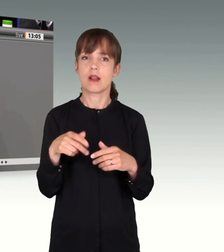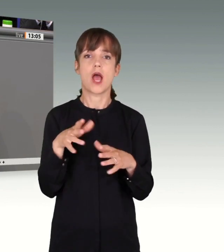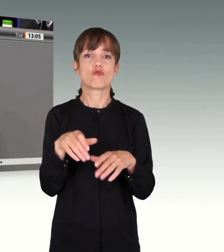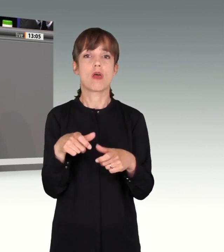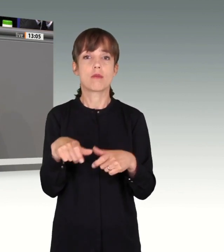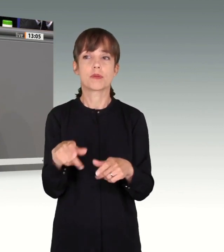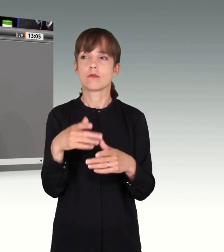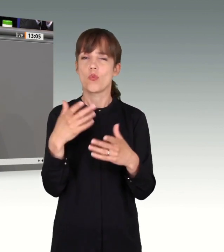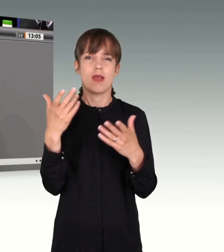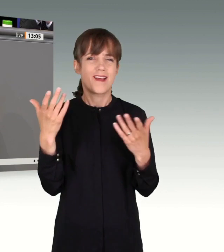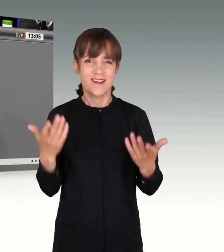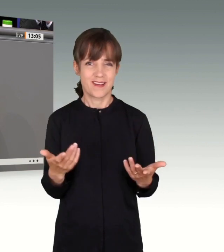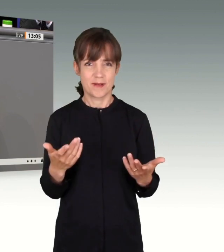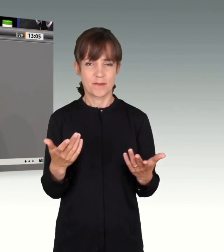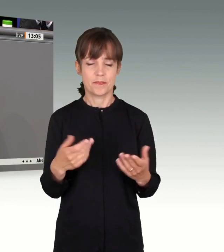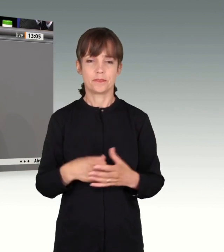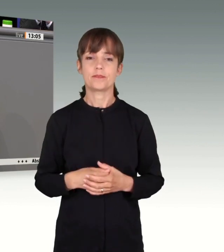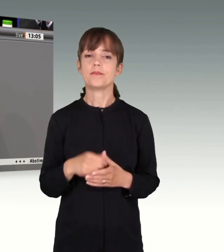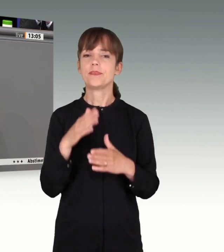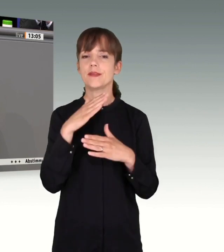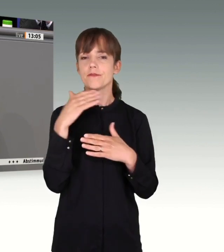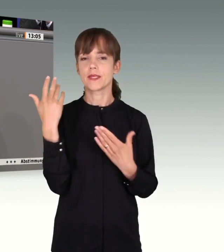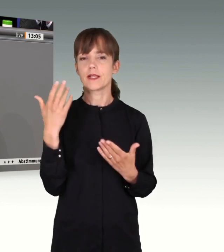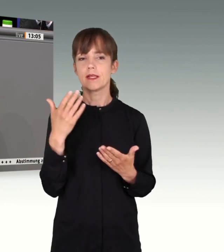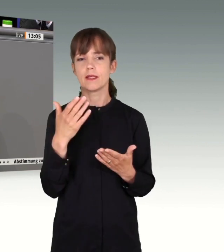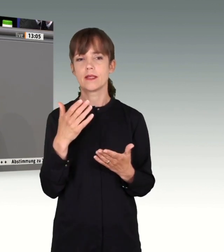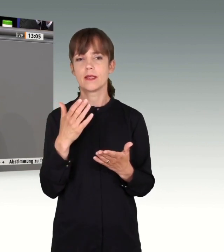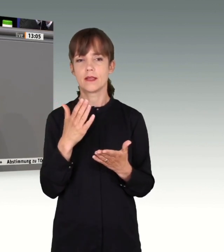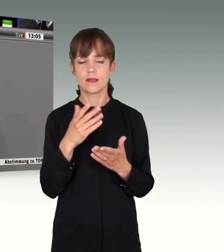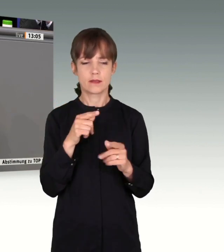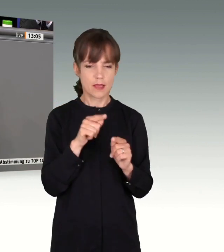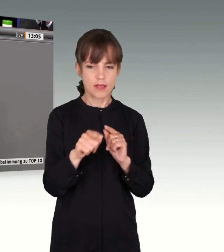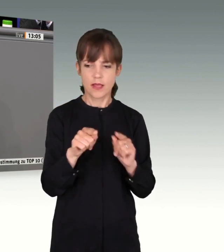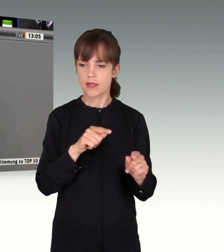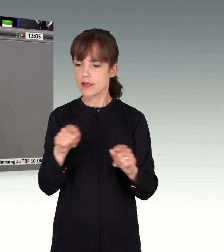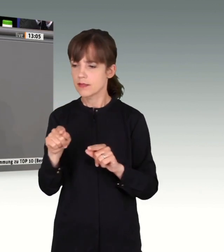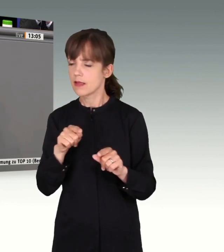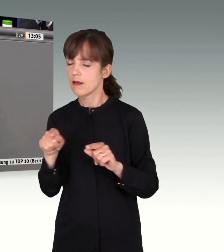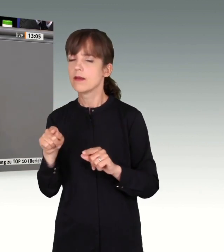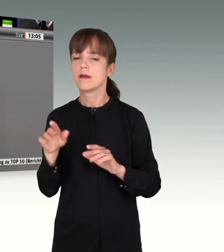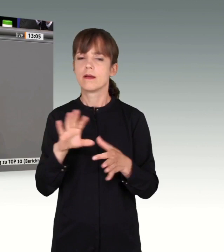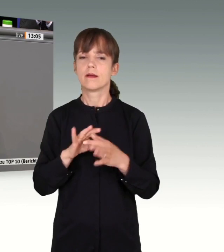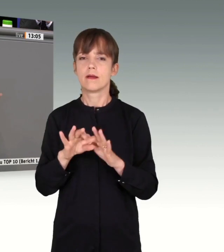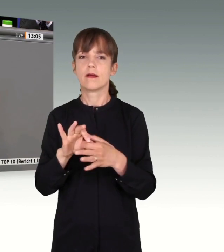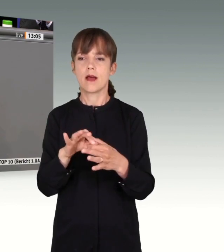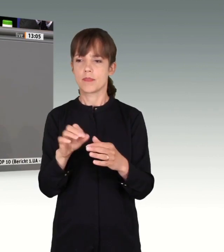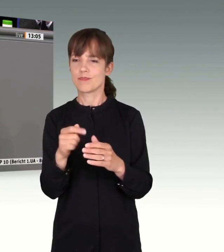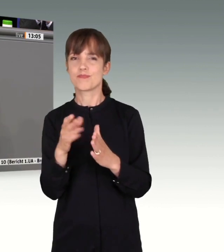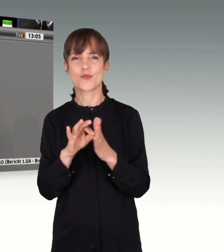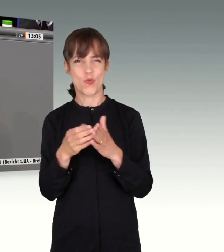gesetzt haben können? Viele Enden haben wir zusammengebunden, einige sind offen geblieben. Die abstrakten Fragen sind hier